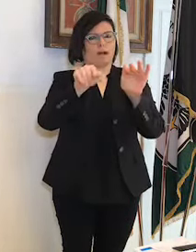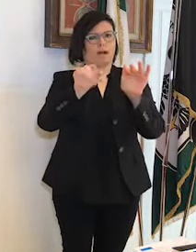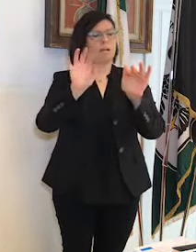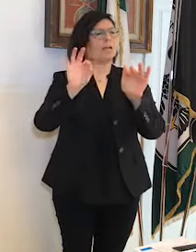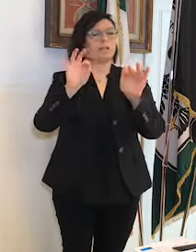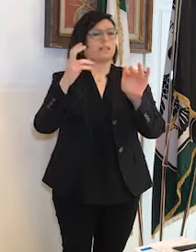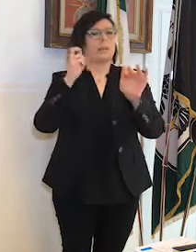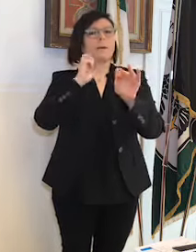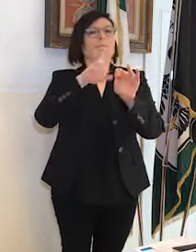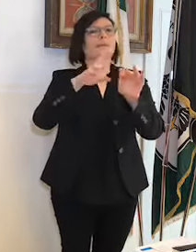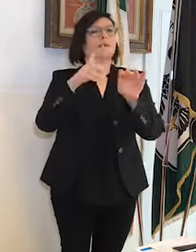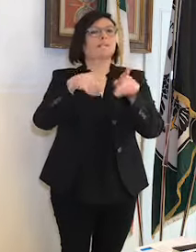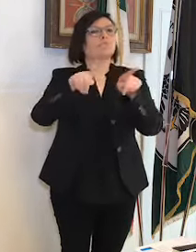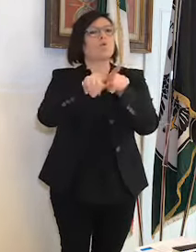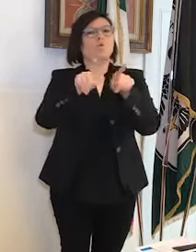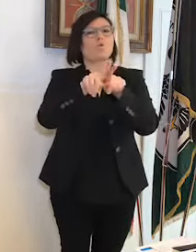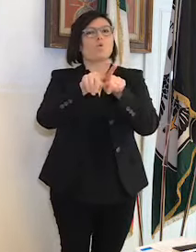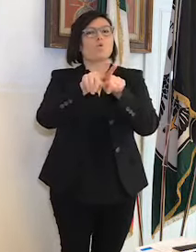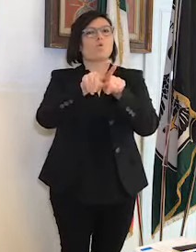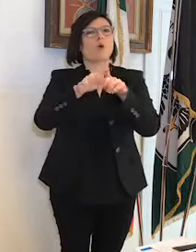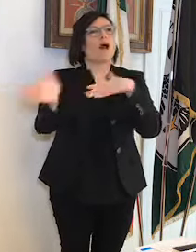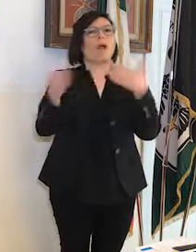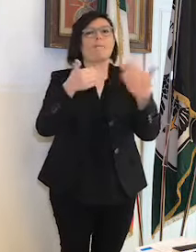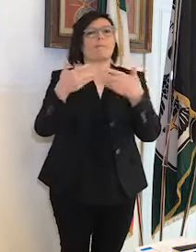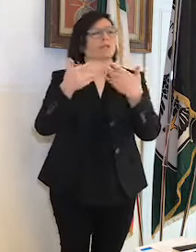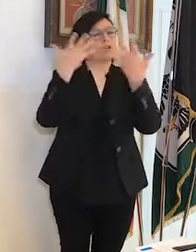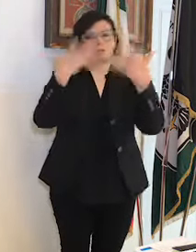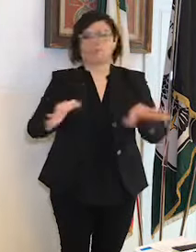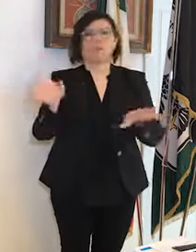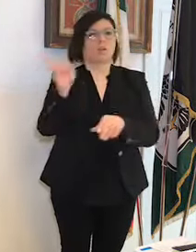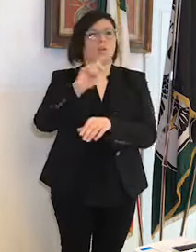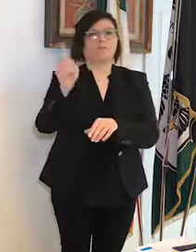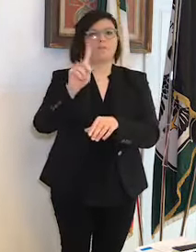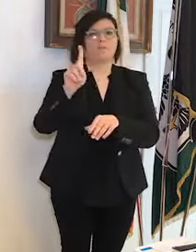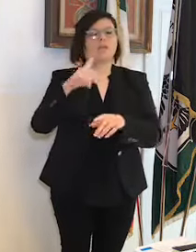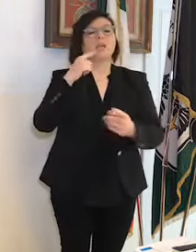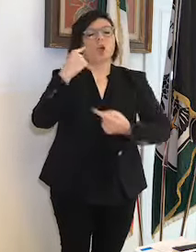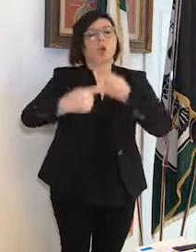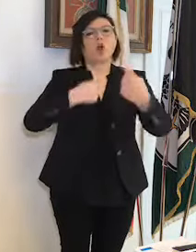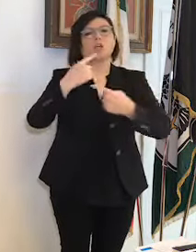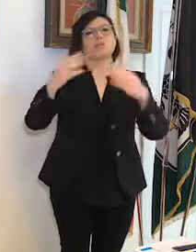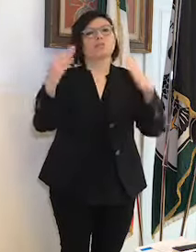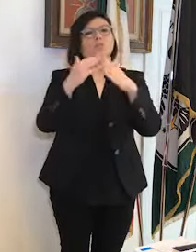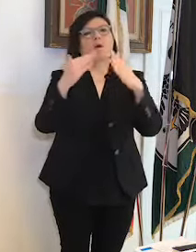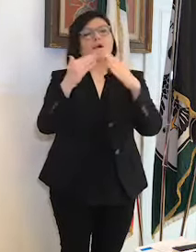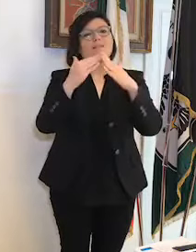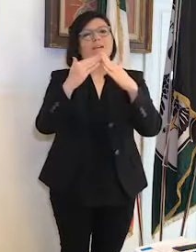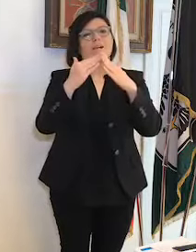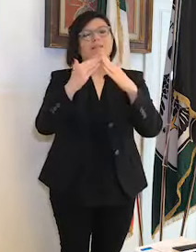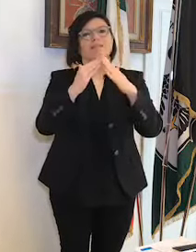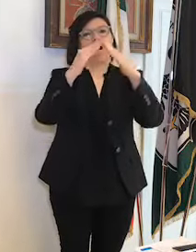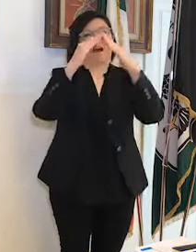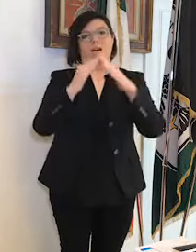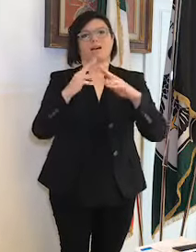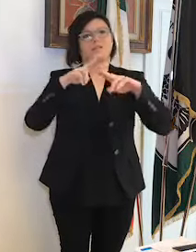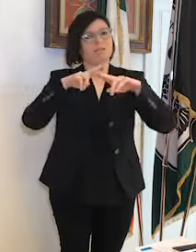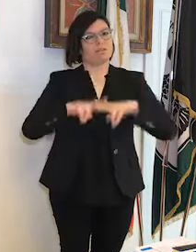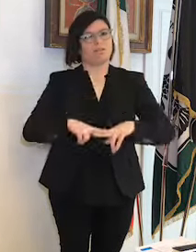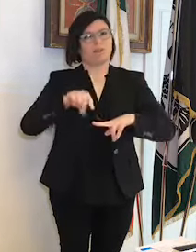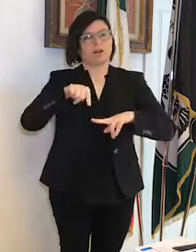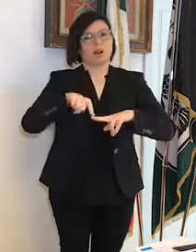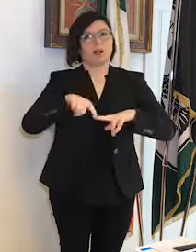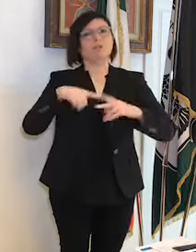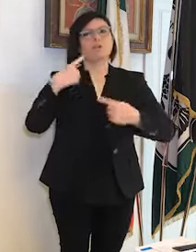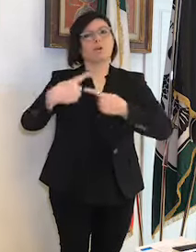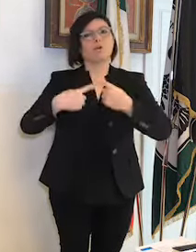messaggio che l'emergenza sia finita tutt'altro bisogna continuare a rimanere dentro casa bisogna continuare eh ad osservare